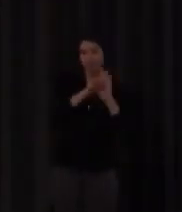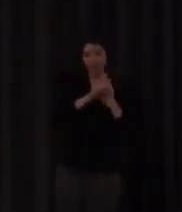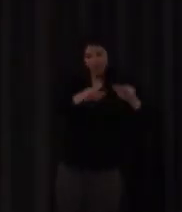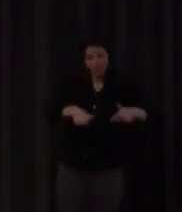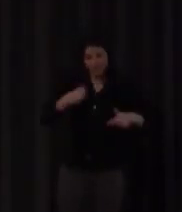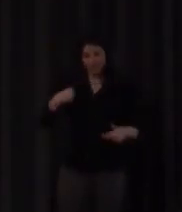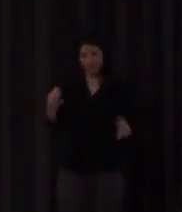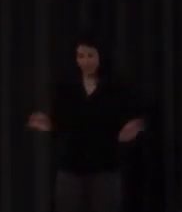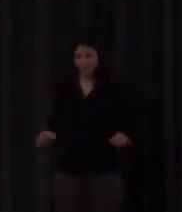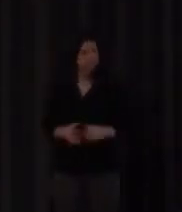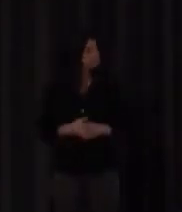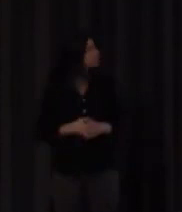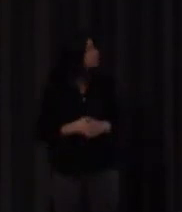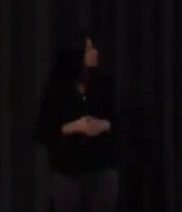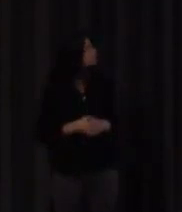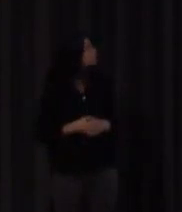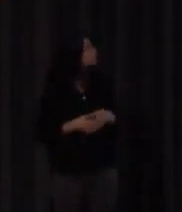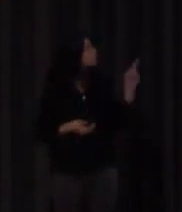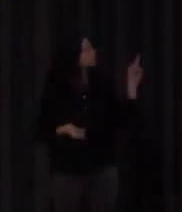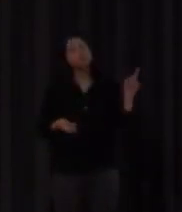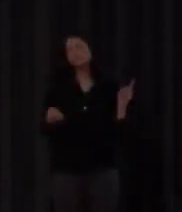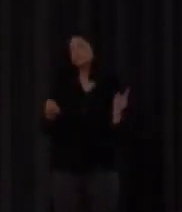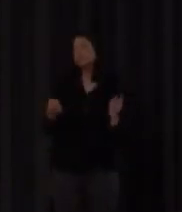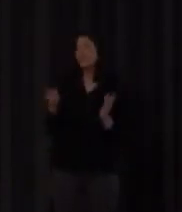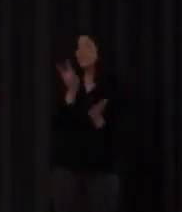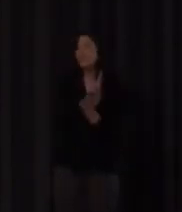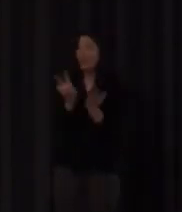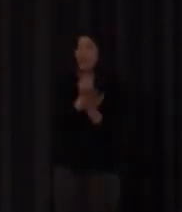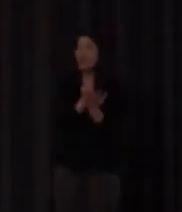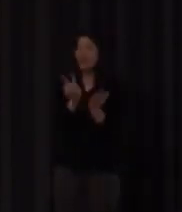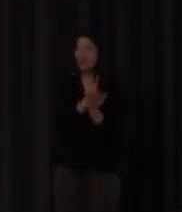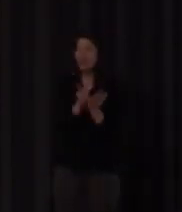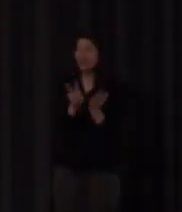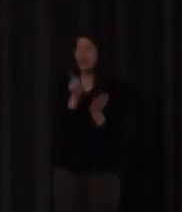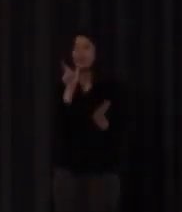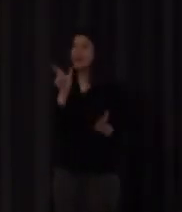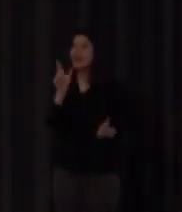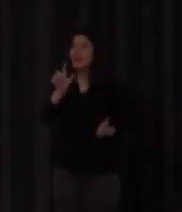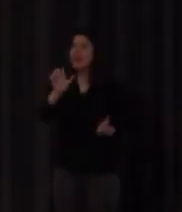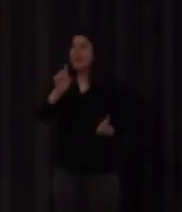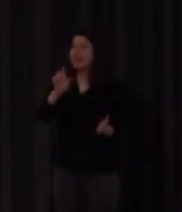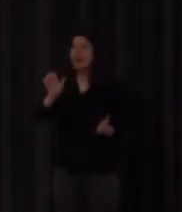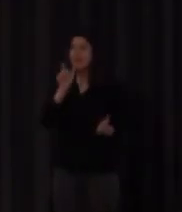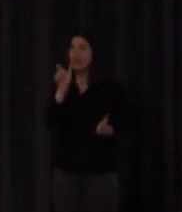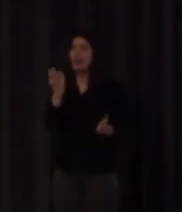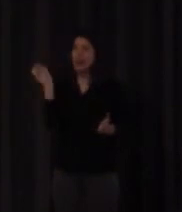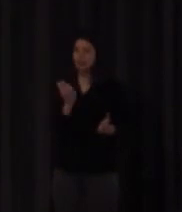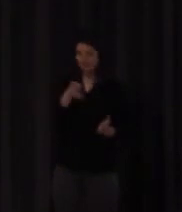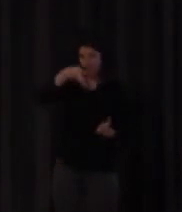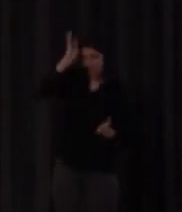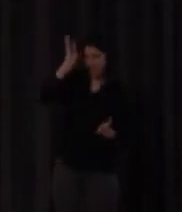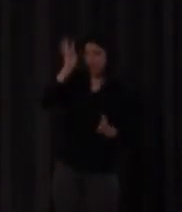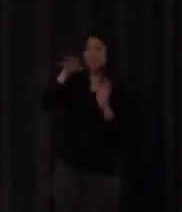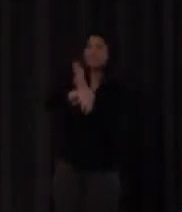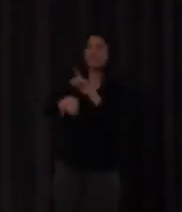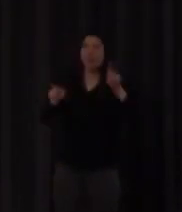como leer ya lo decían en latín también legere es elegir esto como les decía yo ahora este